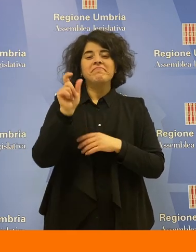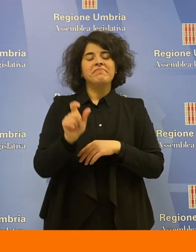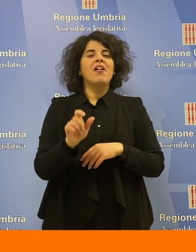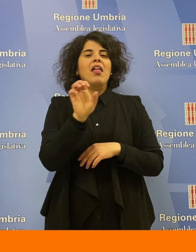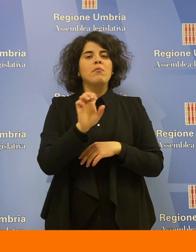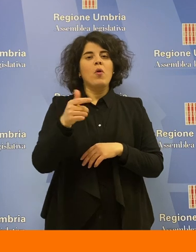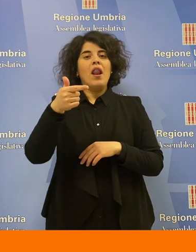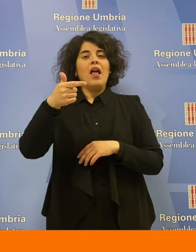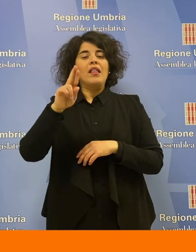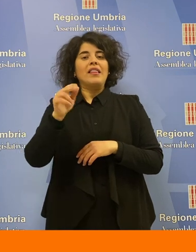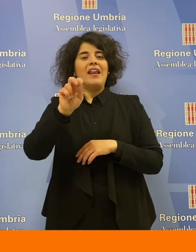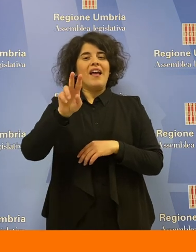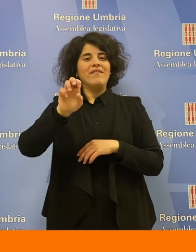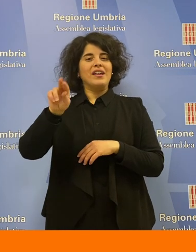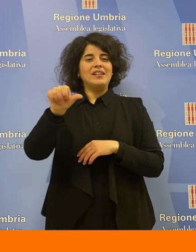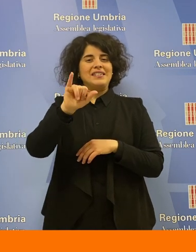servizio Alberto Scattolini.